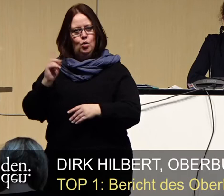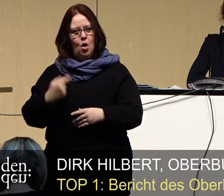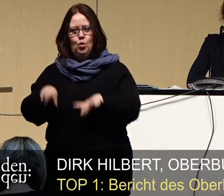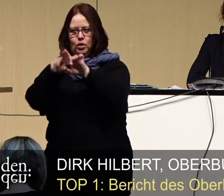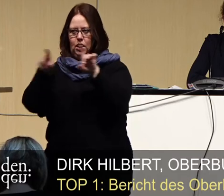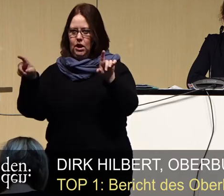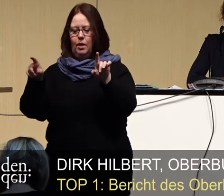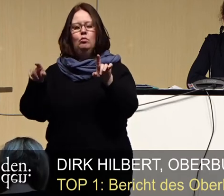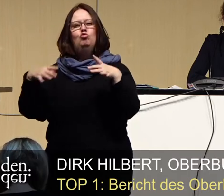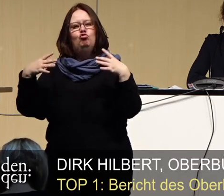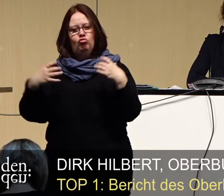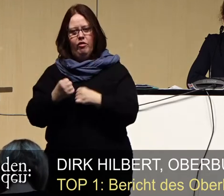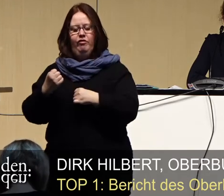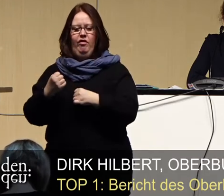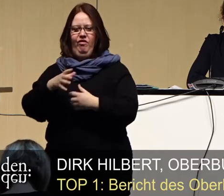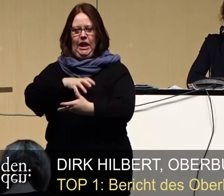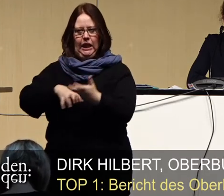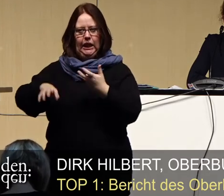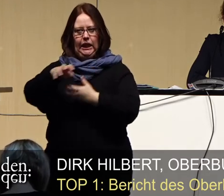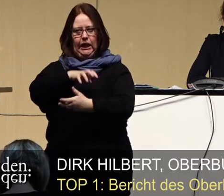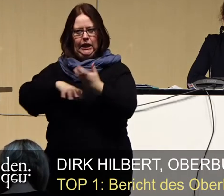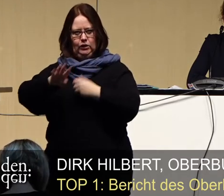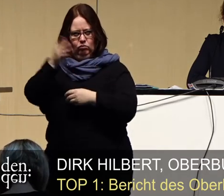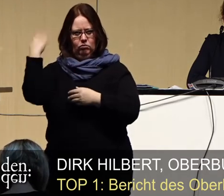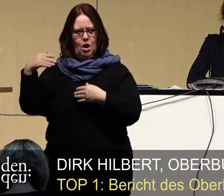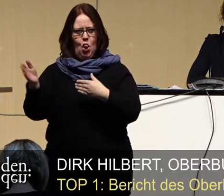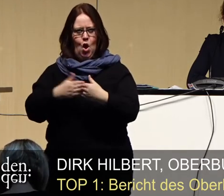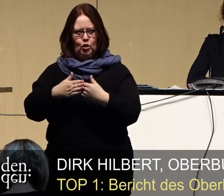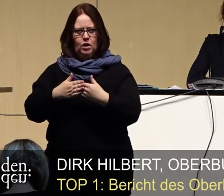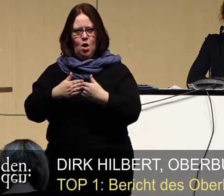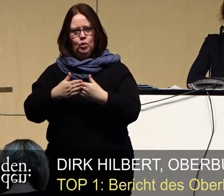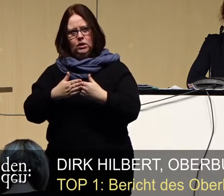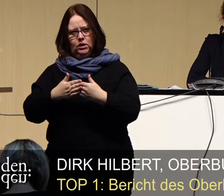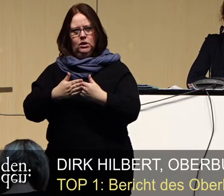Unternehmen haben es geschafft, die Situation, die durch den Lockdown entstanden sind,